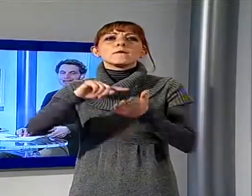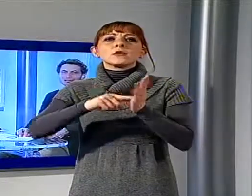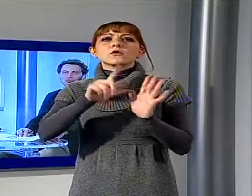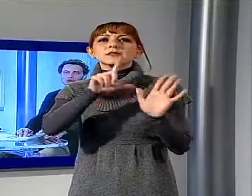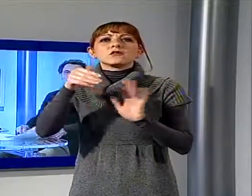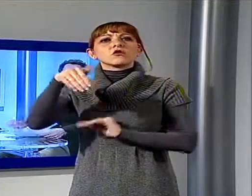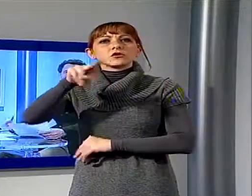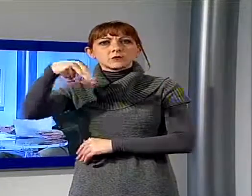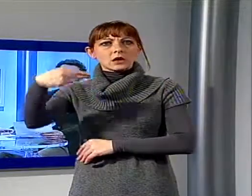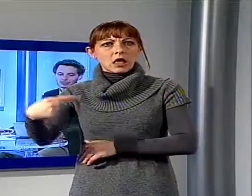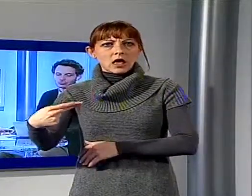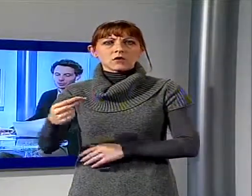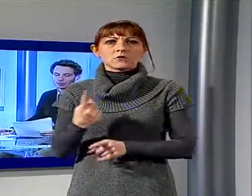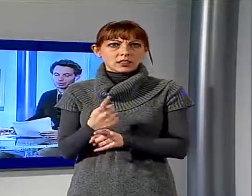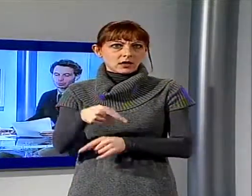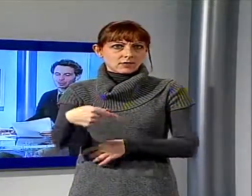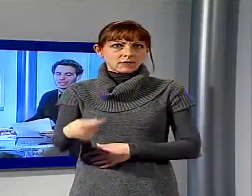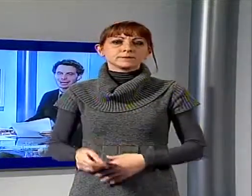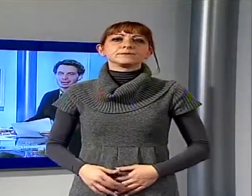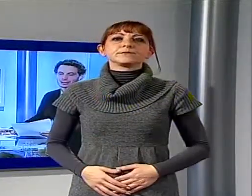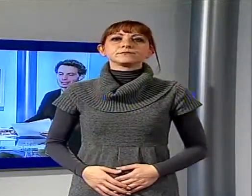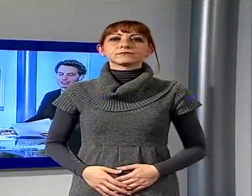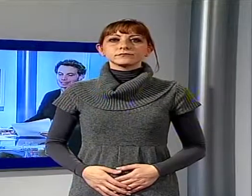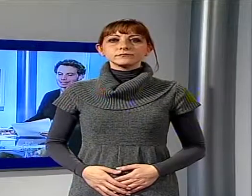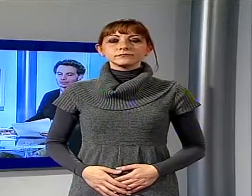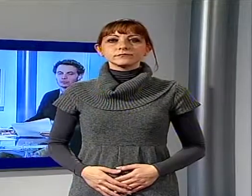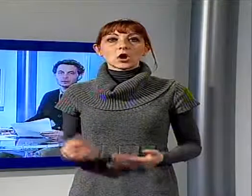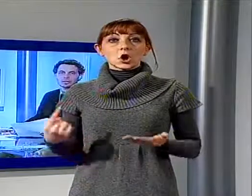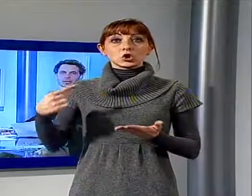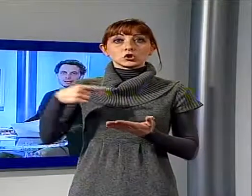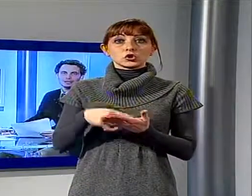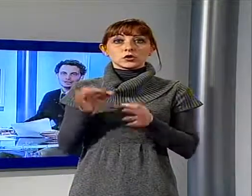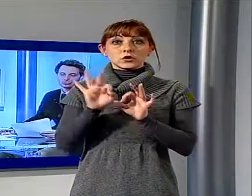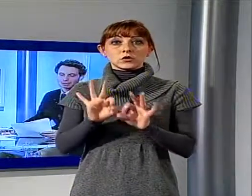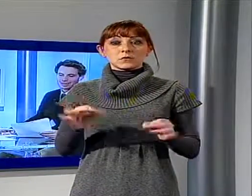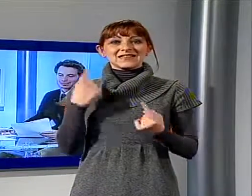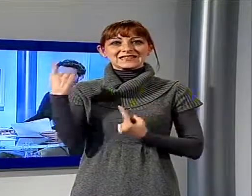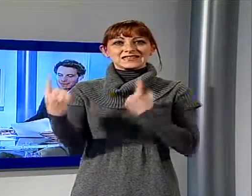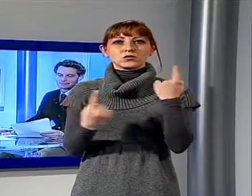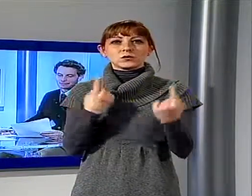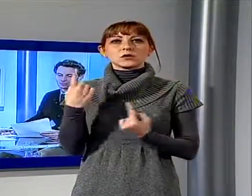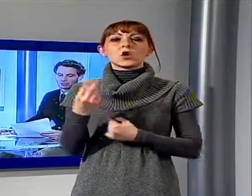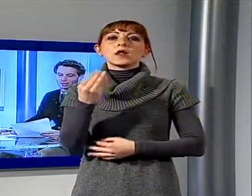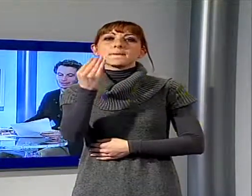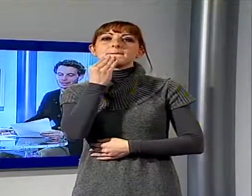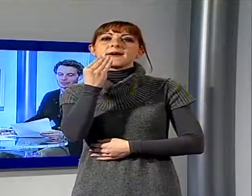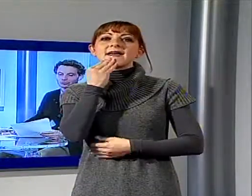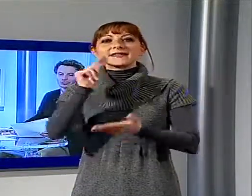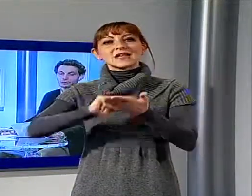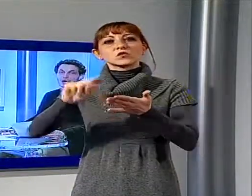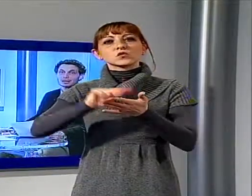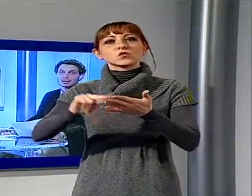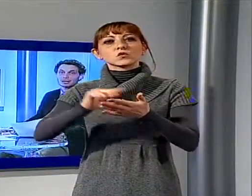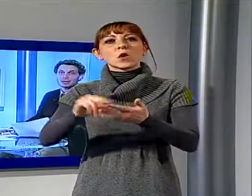Altre buone notizie dal mondo della scuola. Torna alla normalità la situazione della menza scolastica della scuola elementare